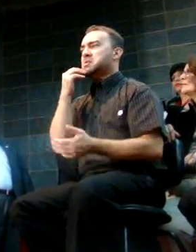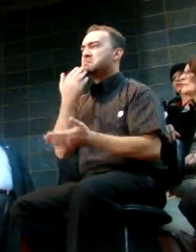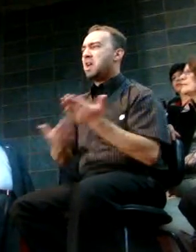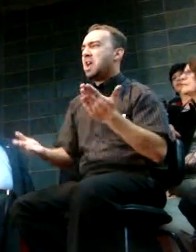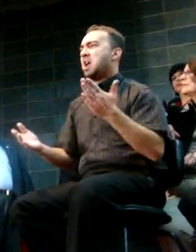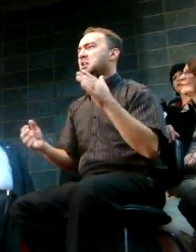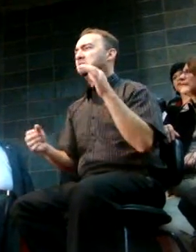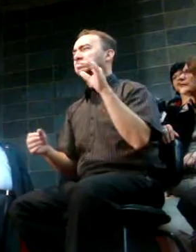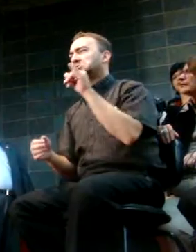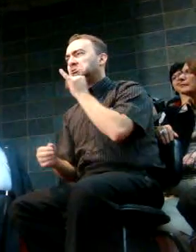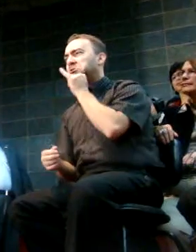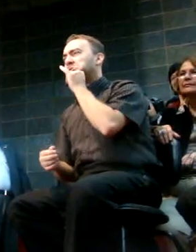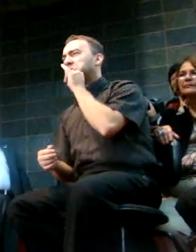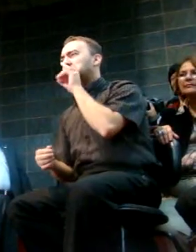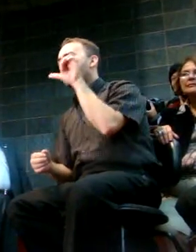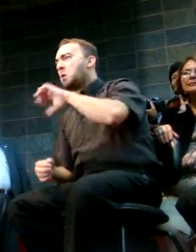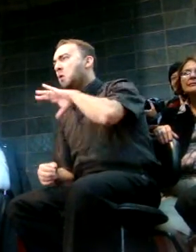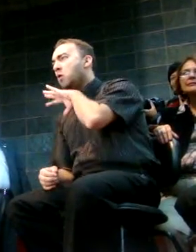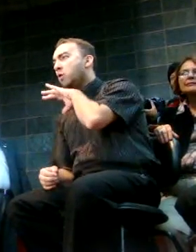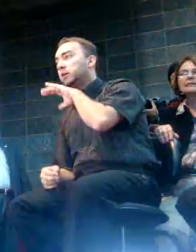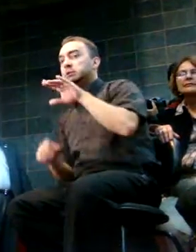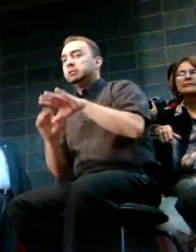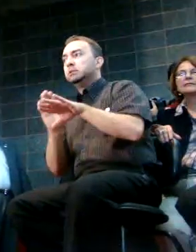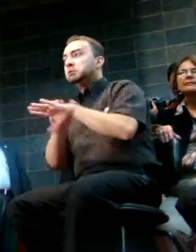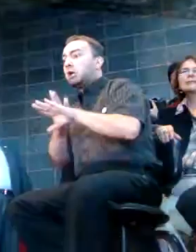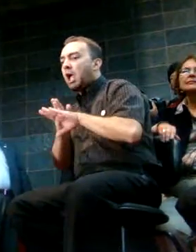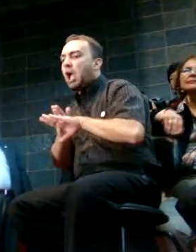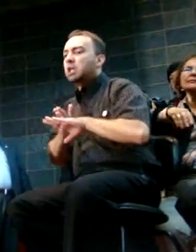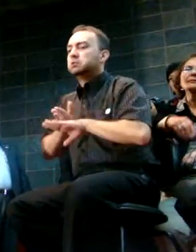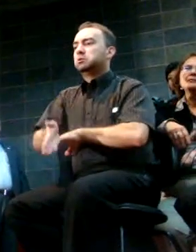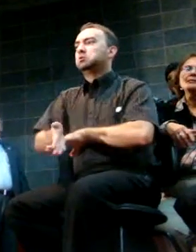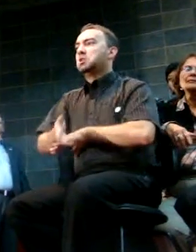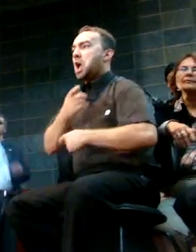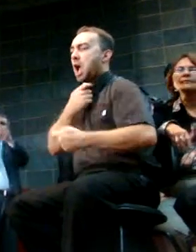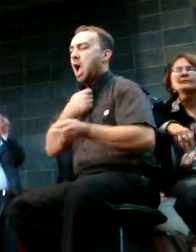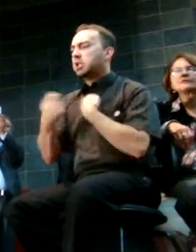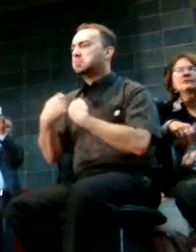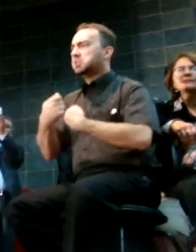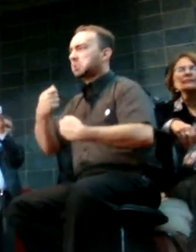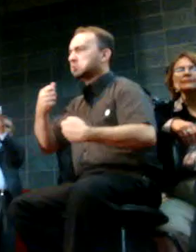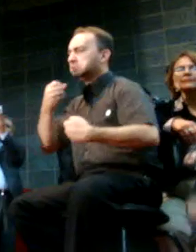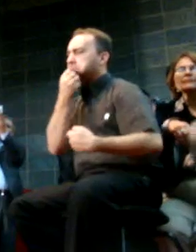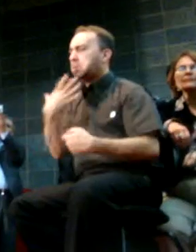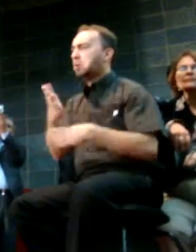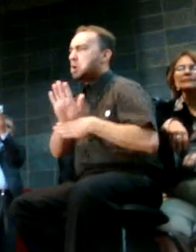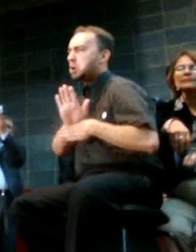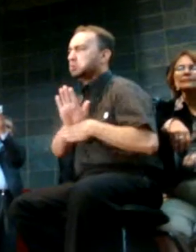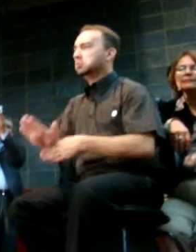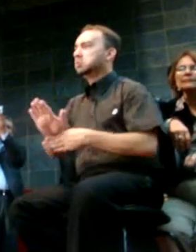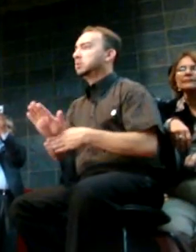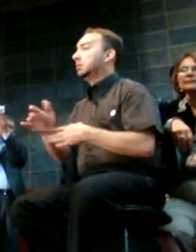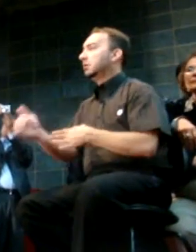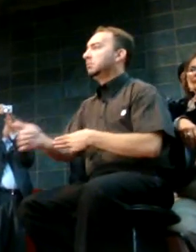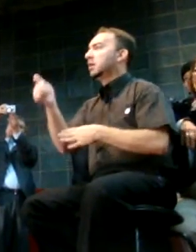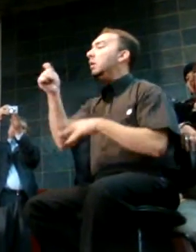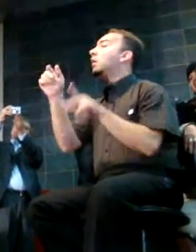sem esperança, porque ela foi uma grande administradora, ela foi a incentivadora de